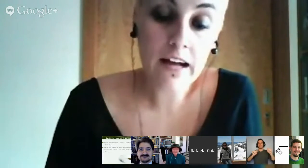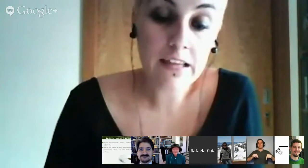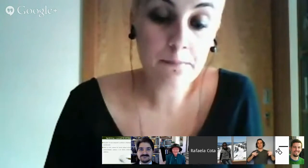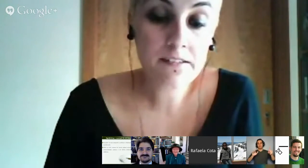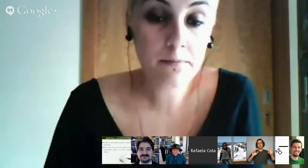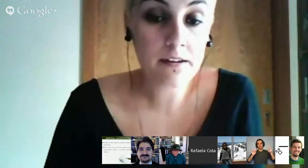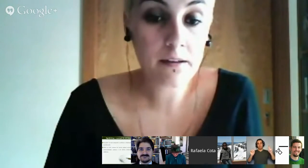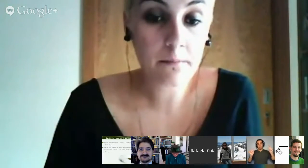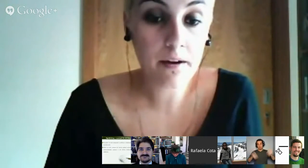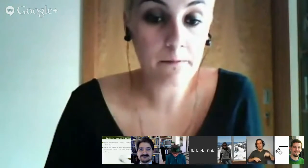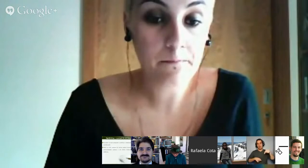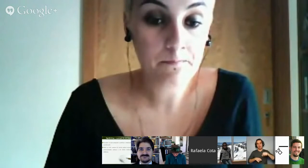lado, é perceber também